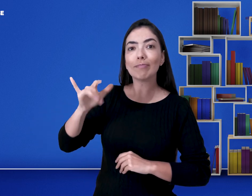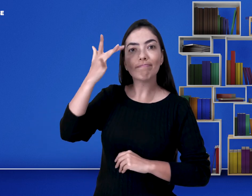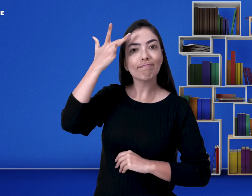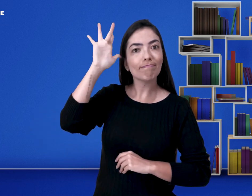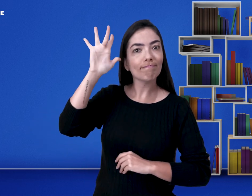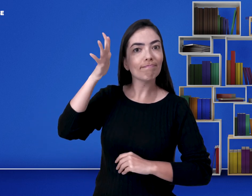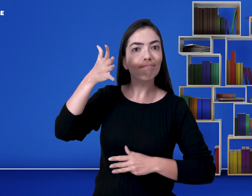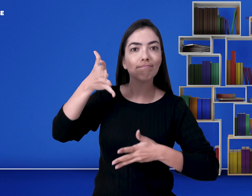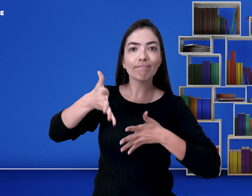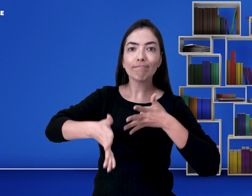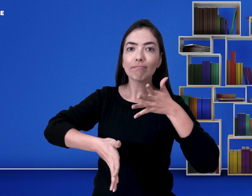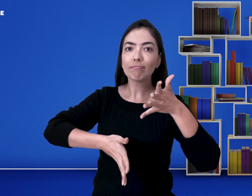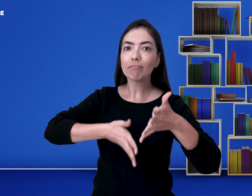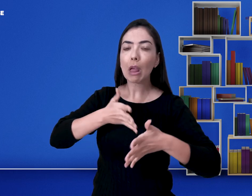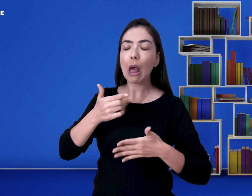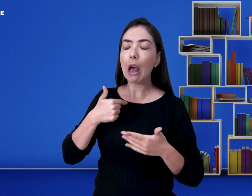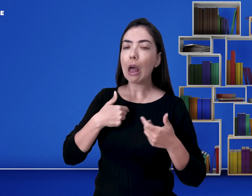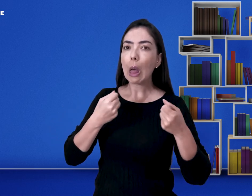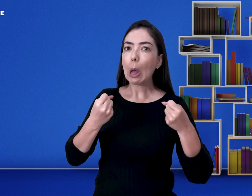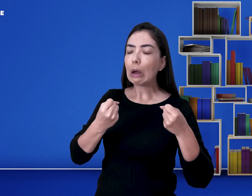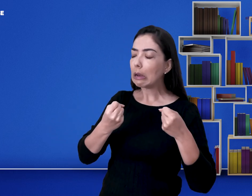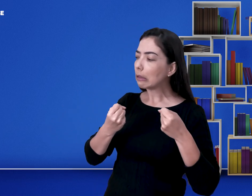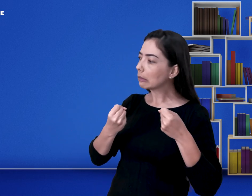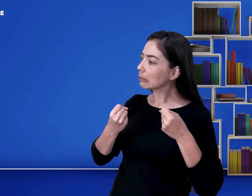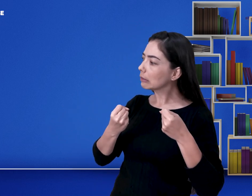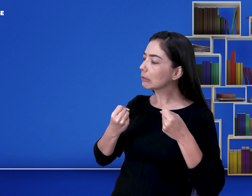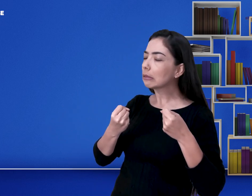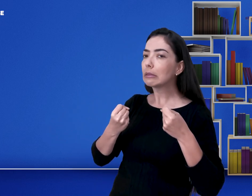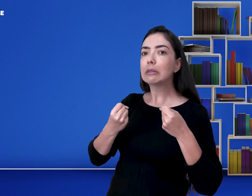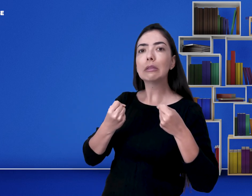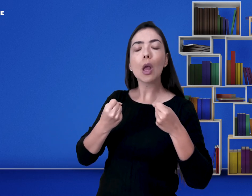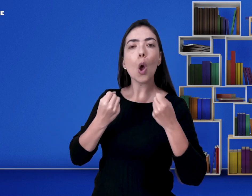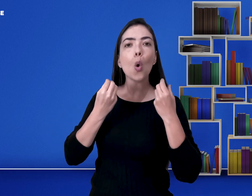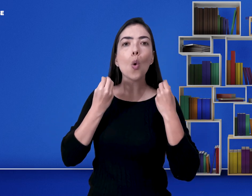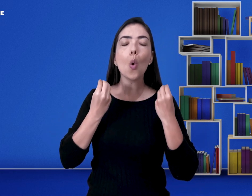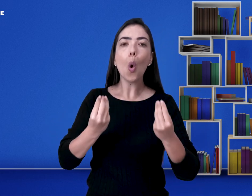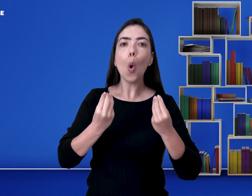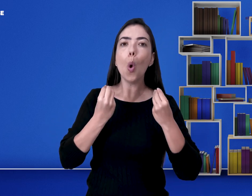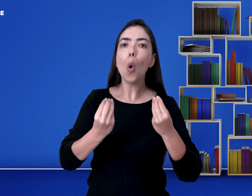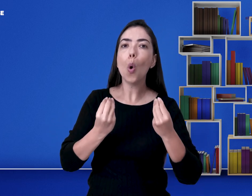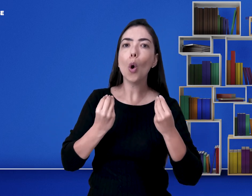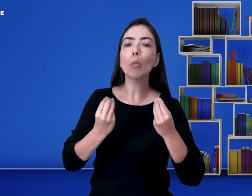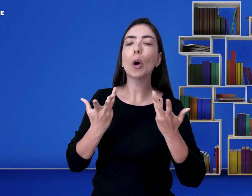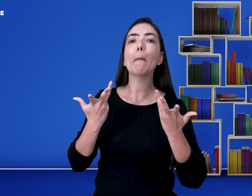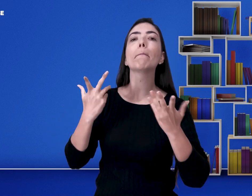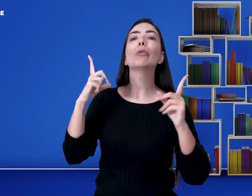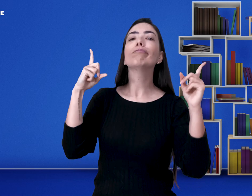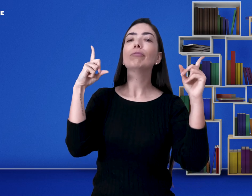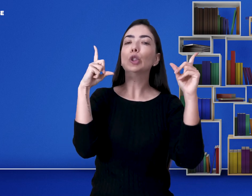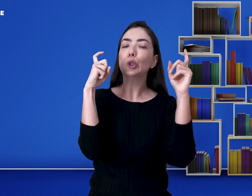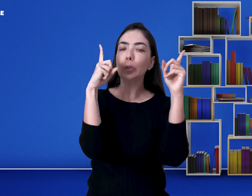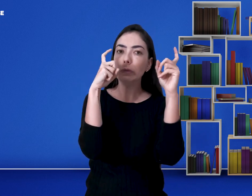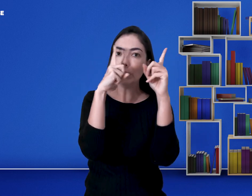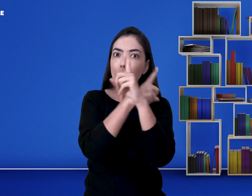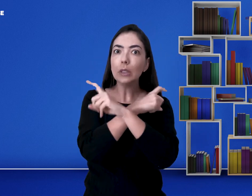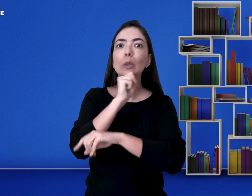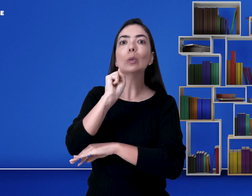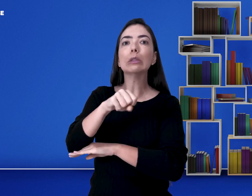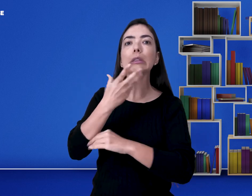o instrutor não sabia libras. E aí eu olhava para ele como que eu iria conseguir